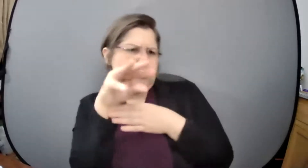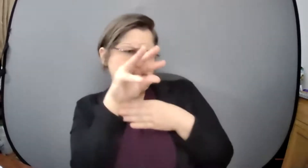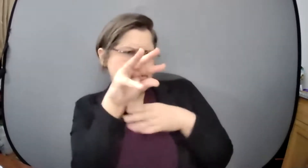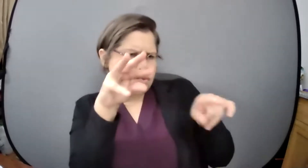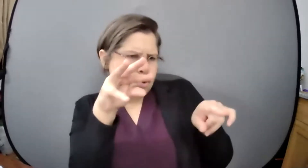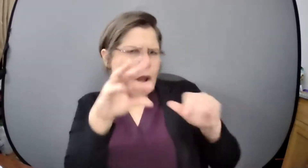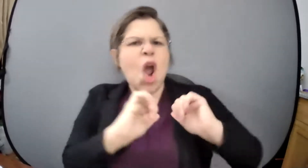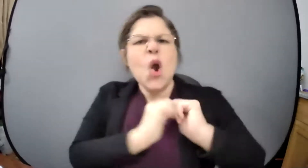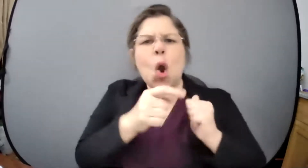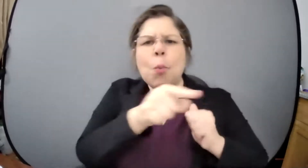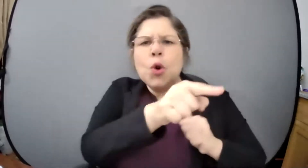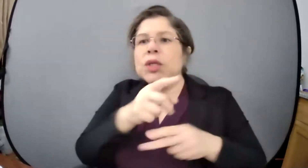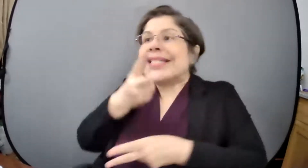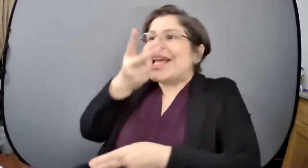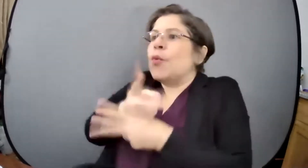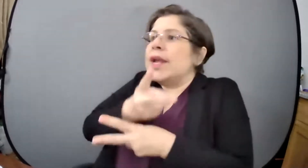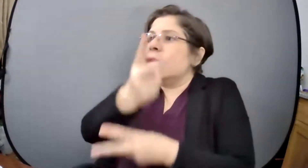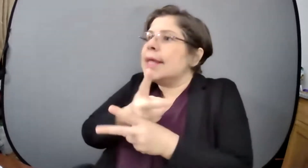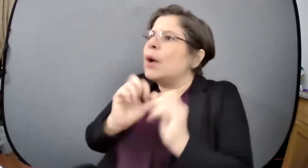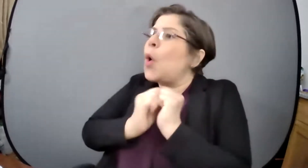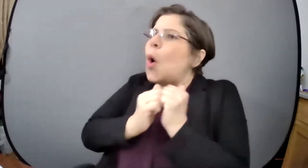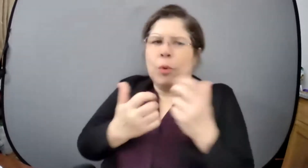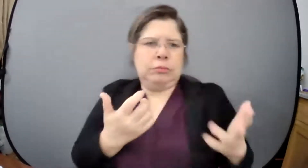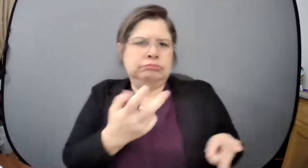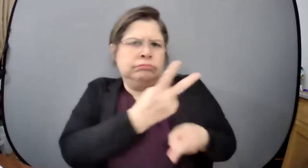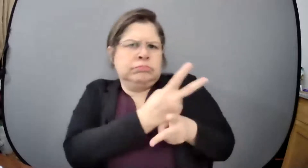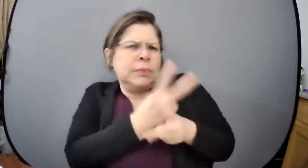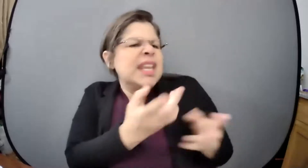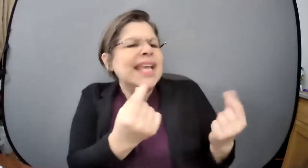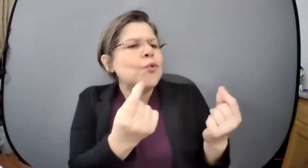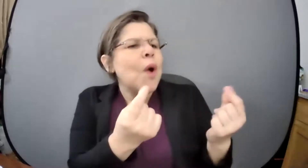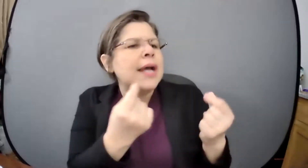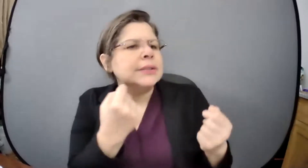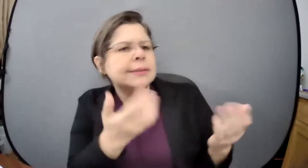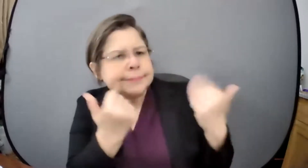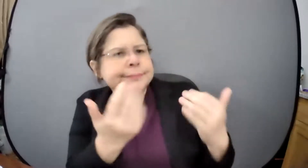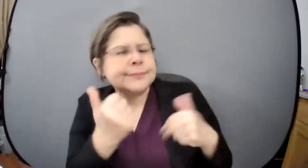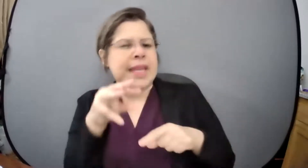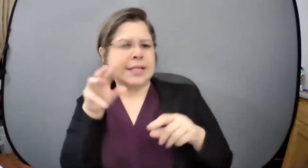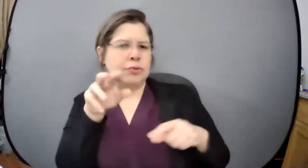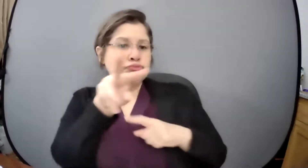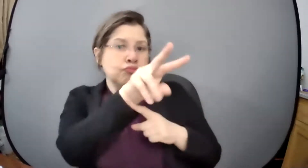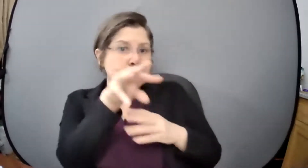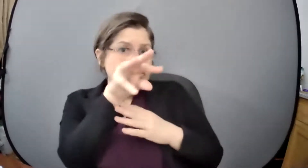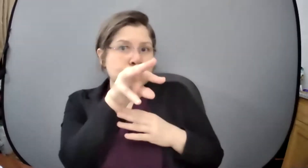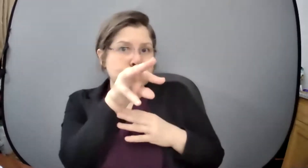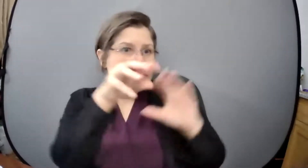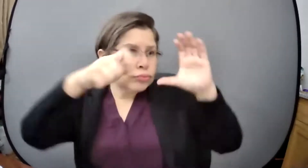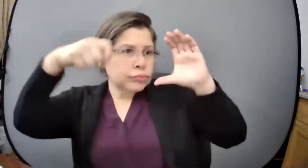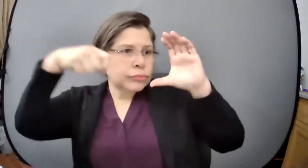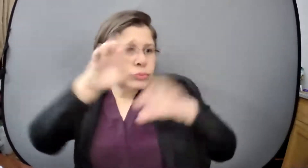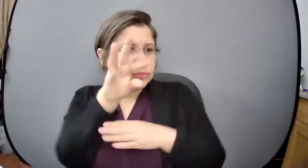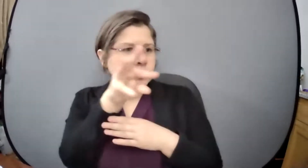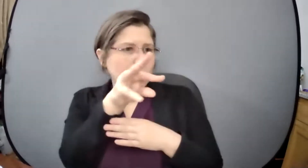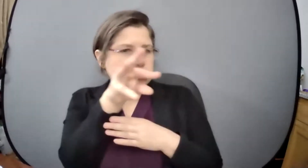es es para que todo el mundo vea que el COVID no es exclusivo para X o Y población sino